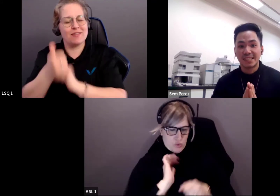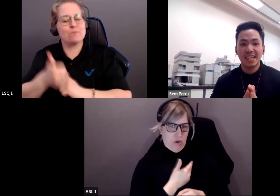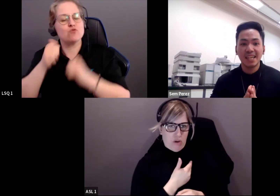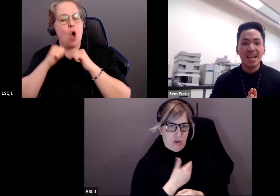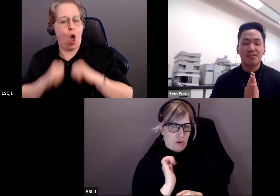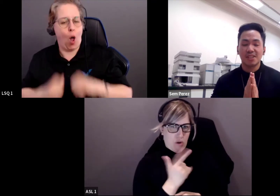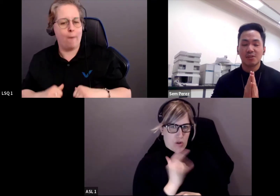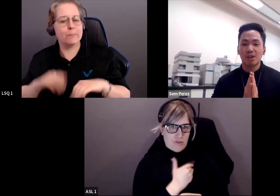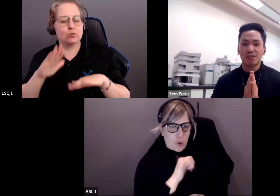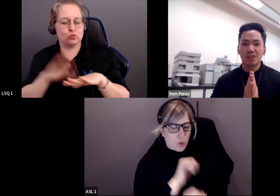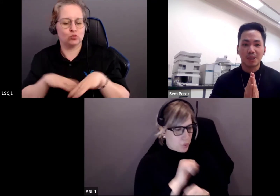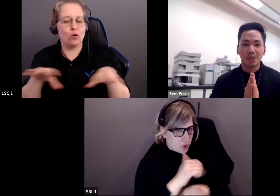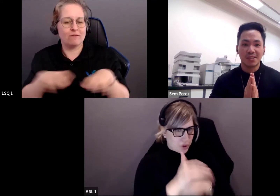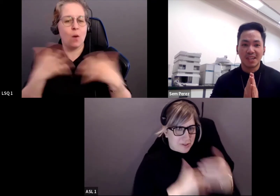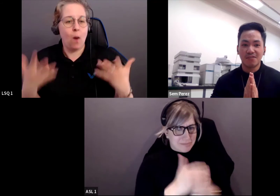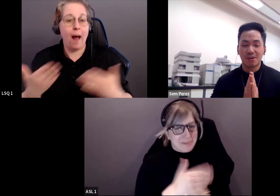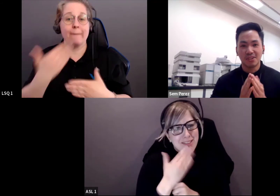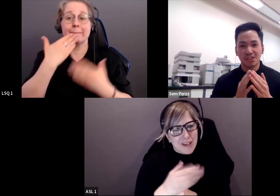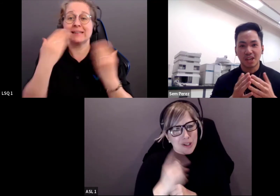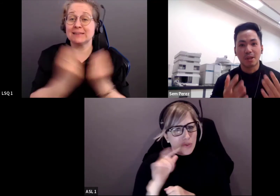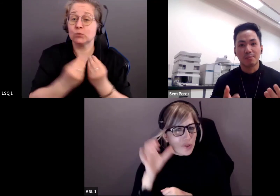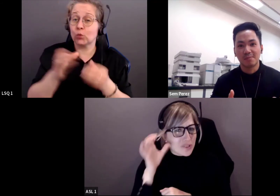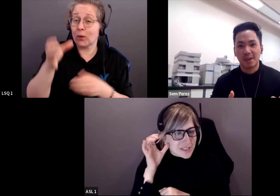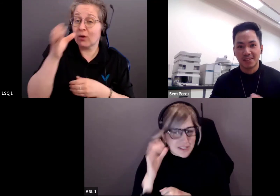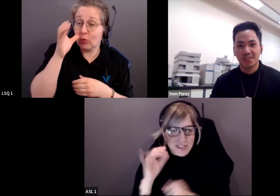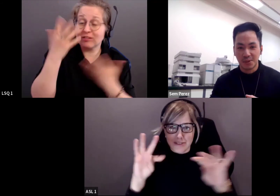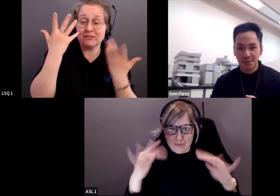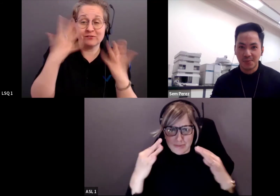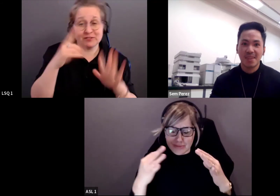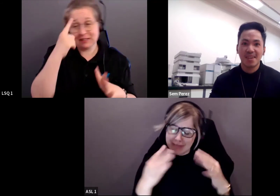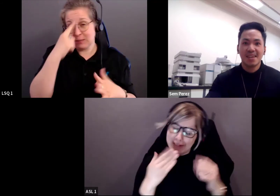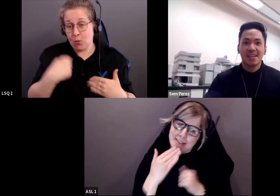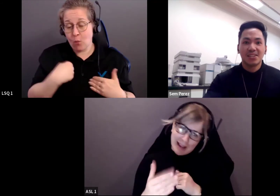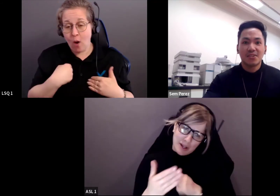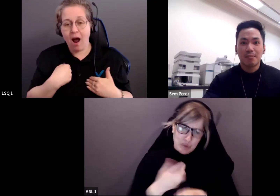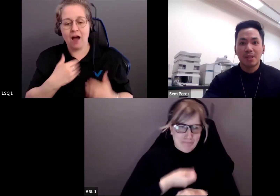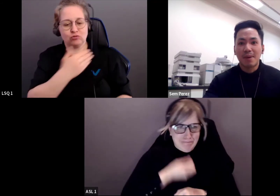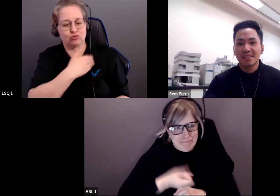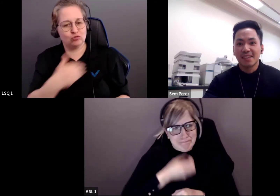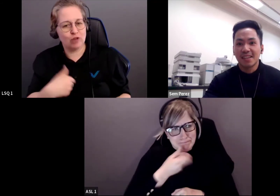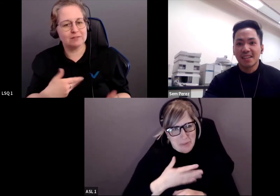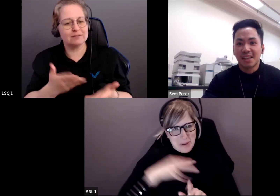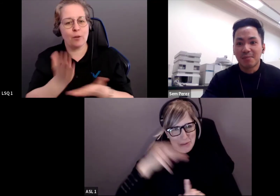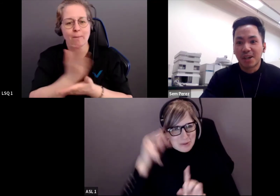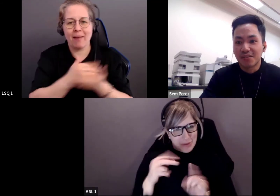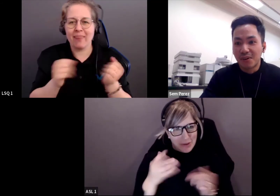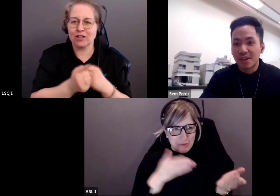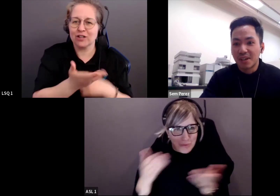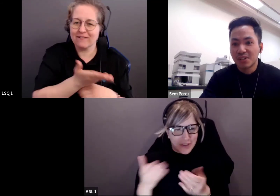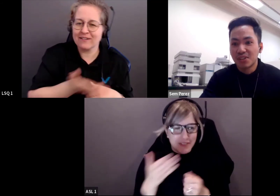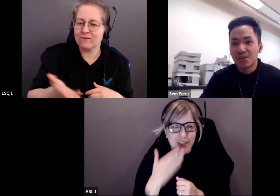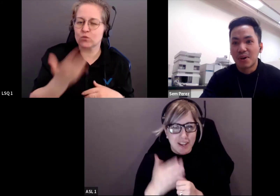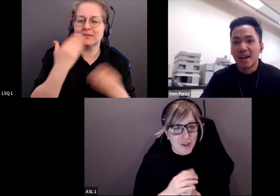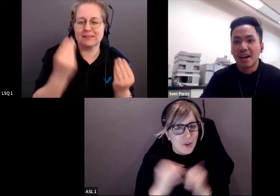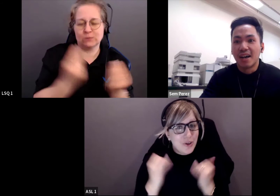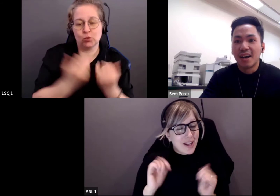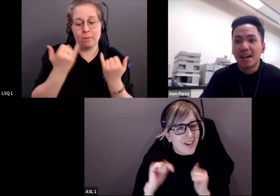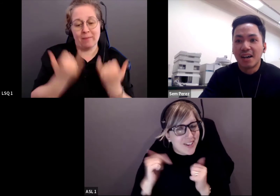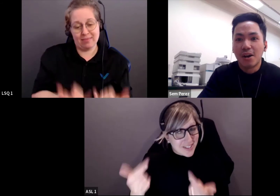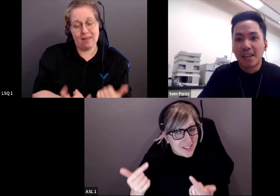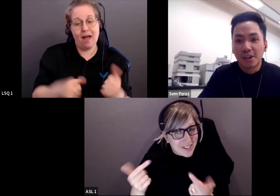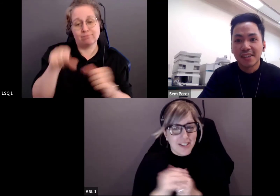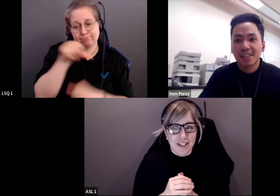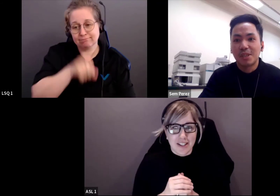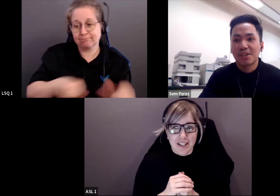Alors, voilà pour moi. Merci beaucoup de m'avoir écoutée. Merci de cette occasion de partager mon point de vue avec vous. Je vais céder la